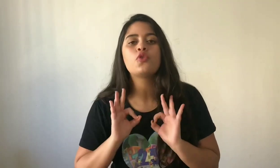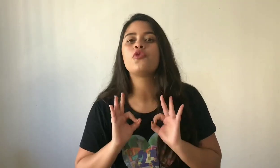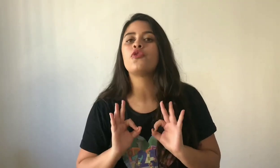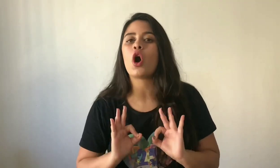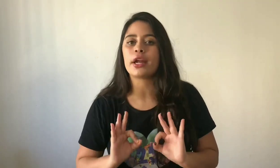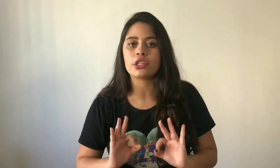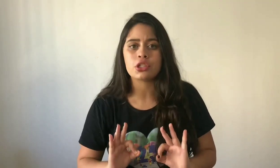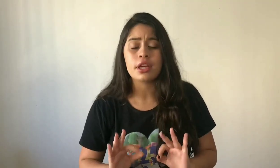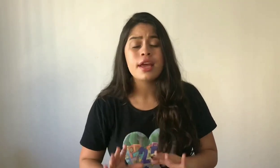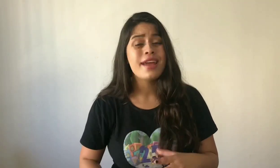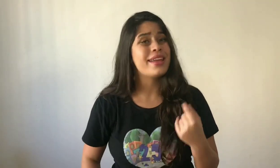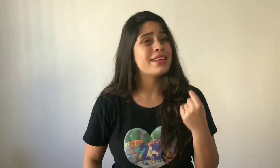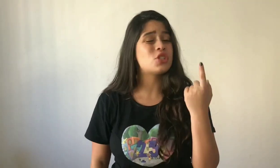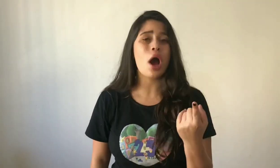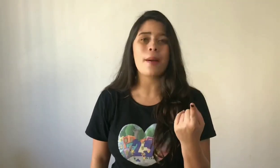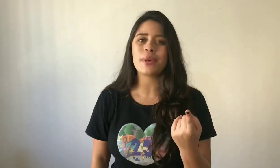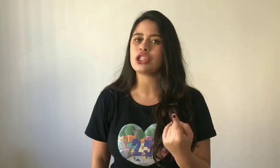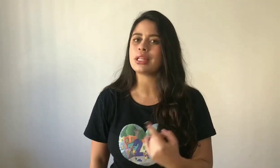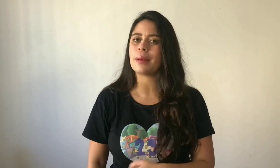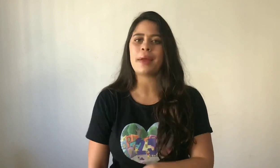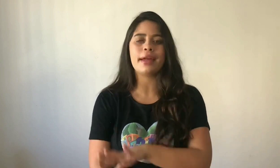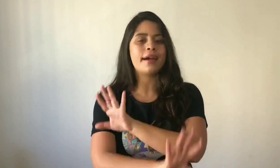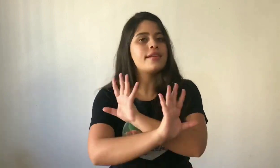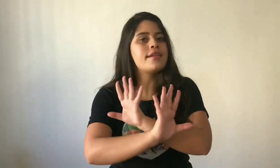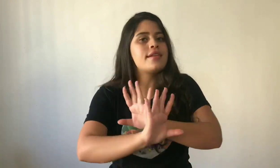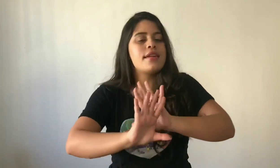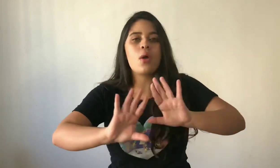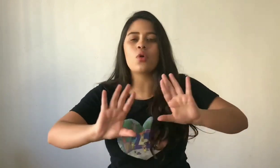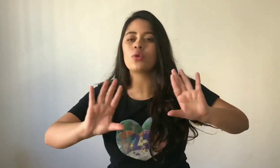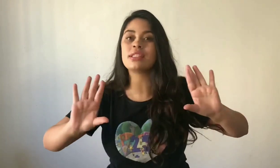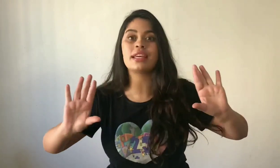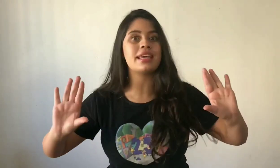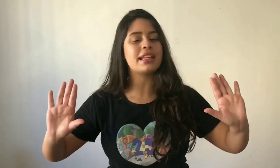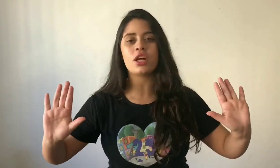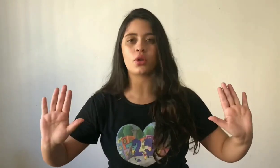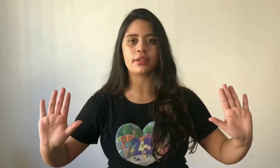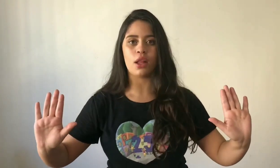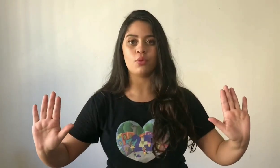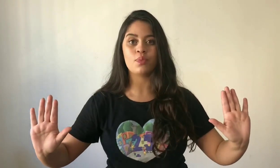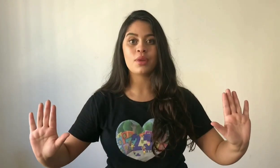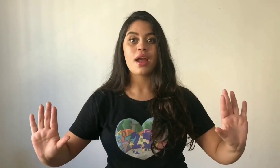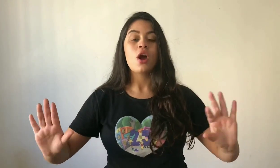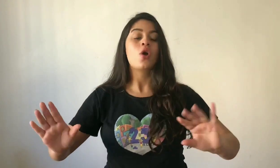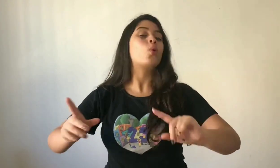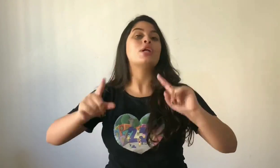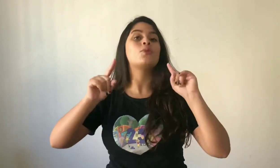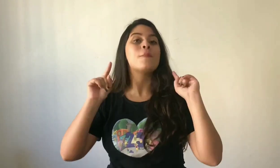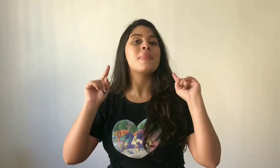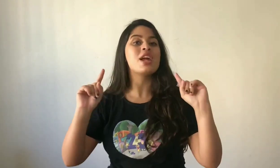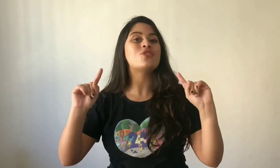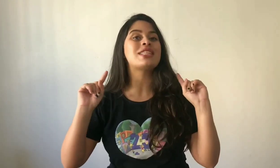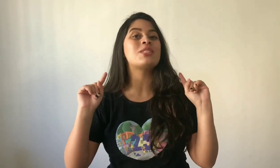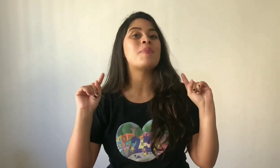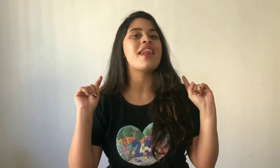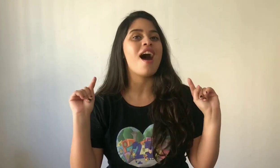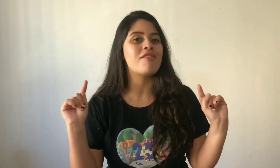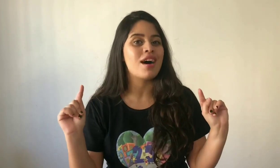forte e só a magia da pena não conseguia derrotá-lo. Quando menos esperava,